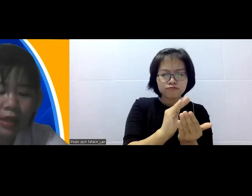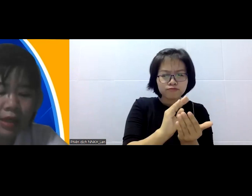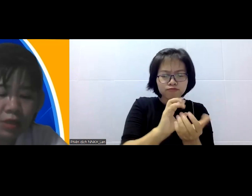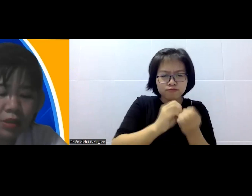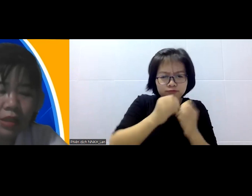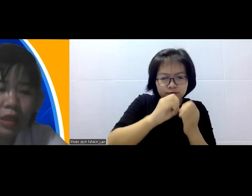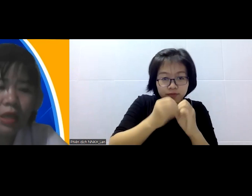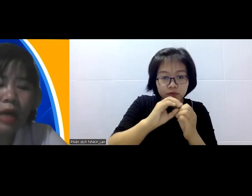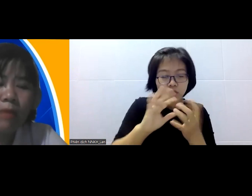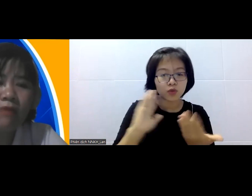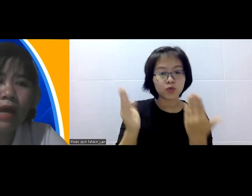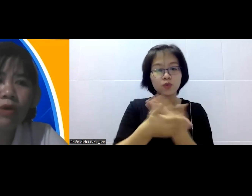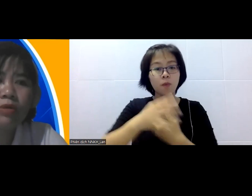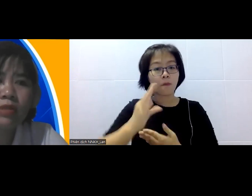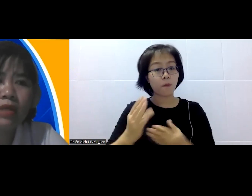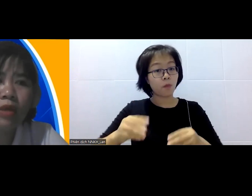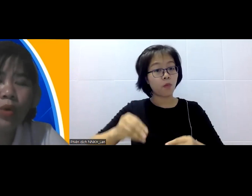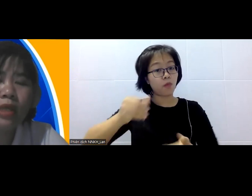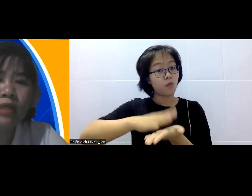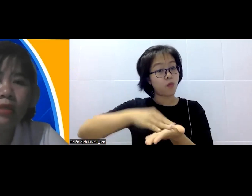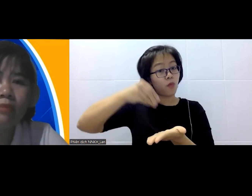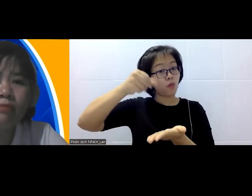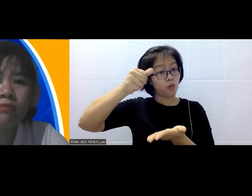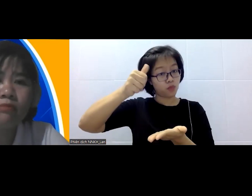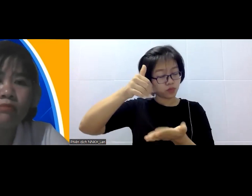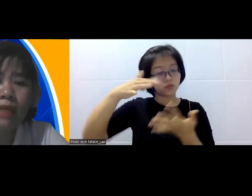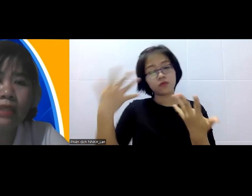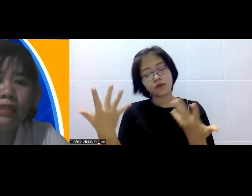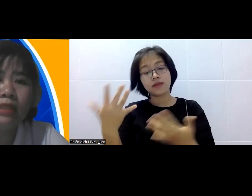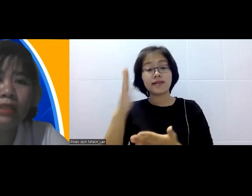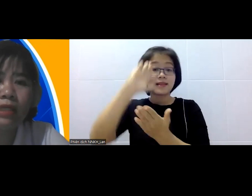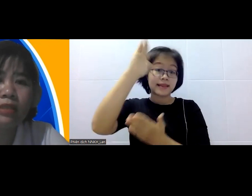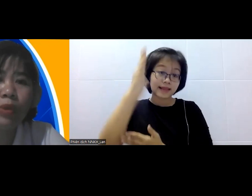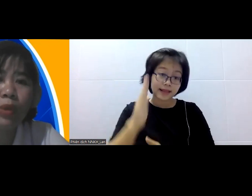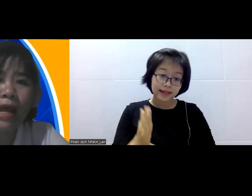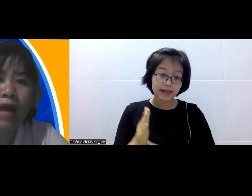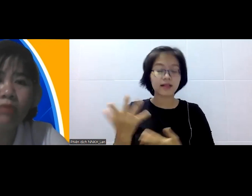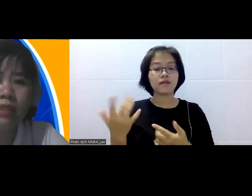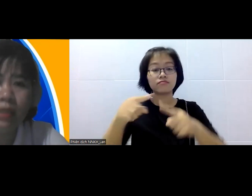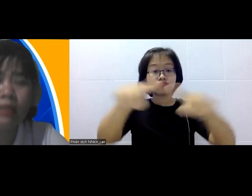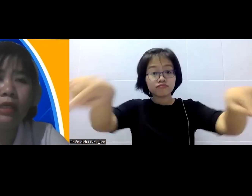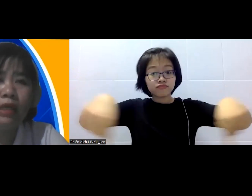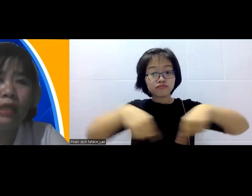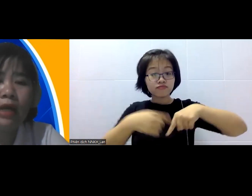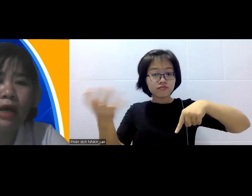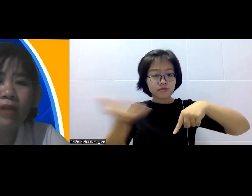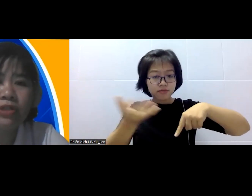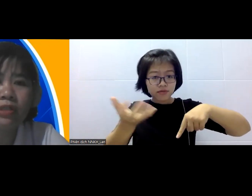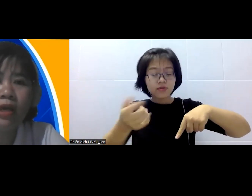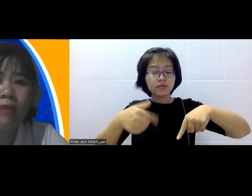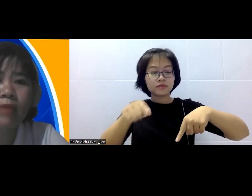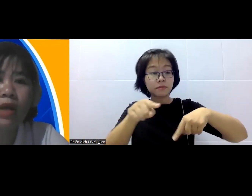rồi Aparina còn tranh thủ cái diện tích mặt nước để nuôi cá ốc tự nhiên là